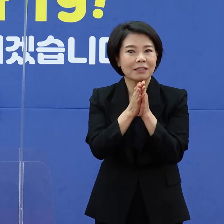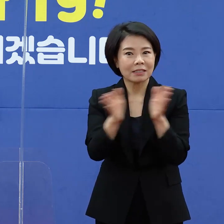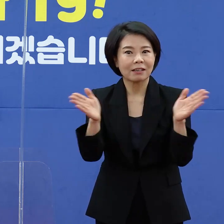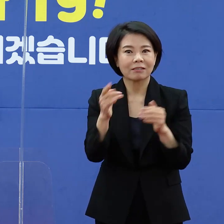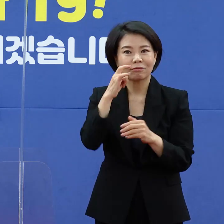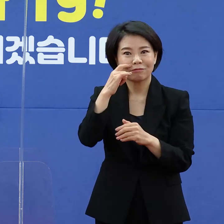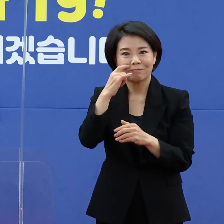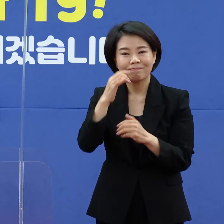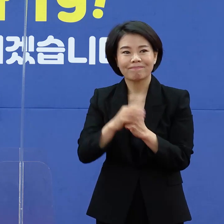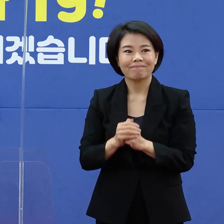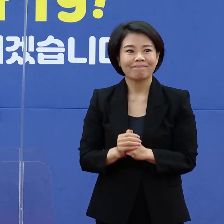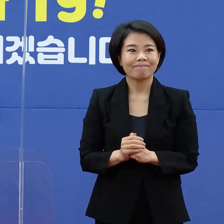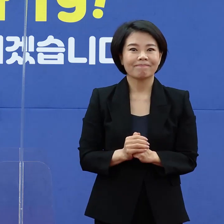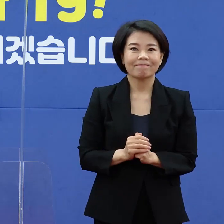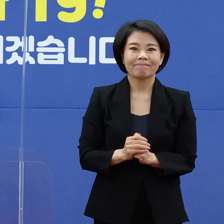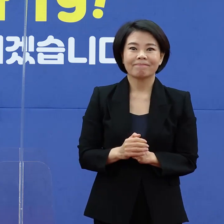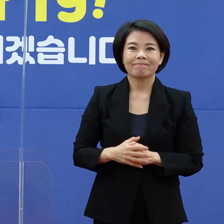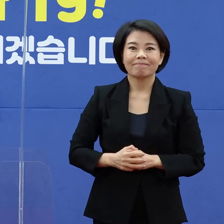질문입니다.